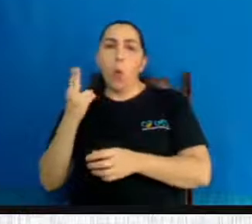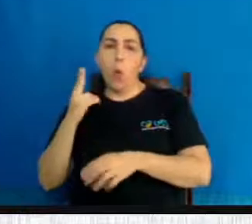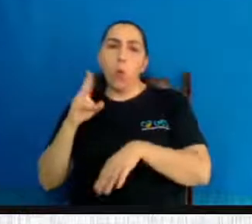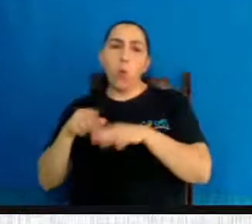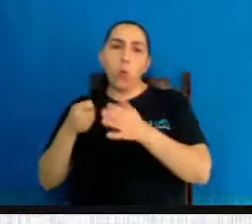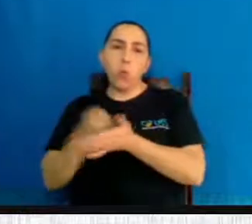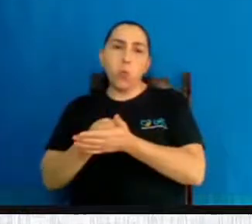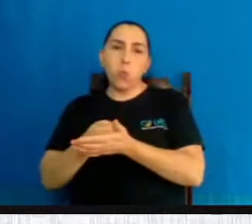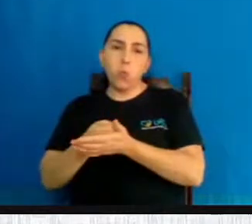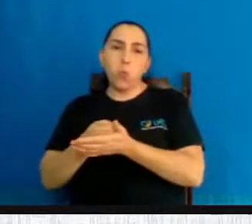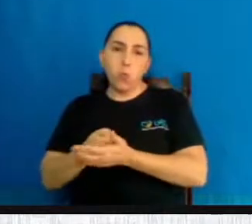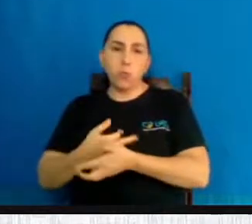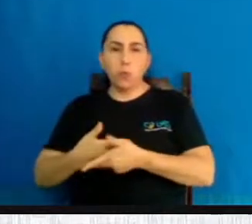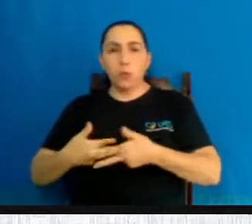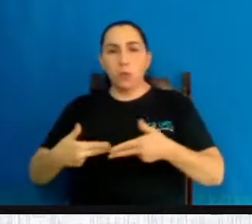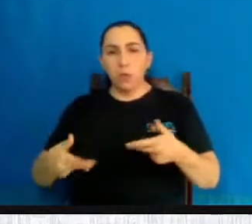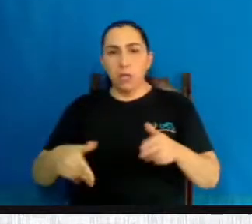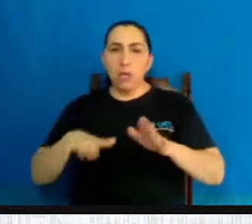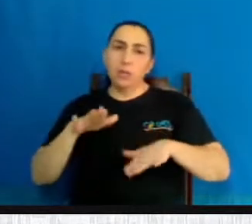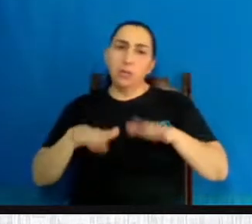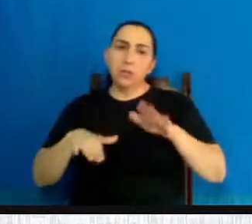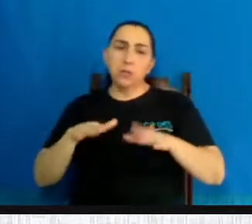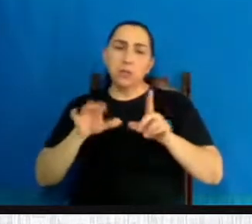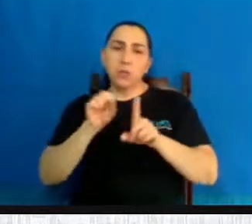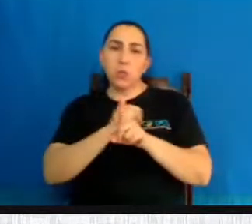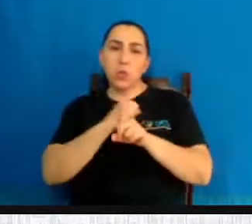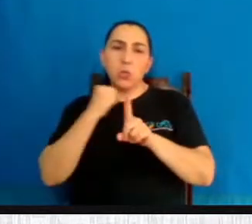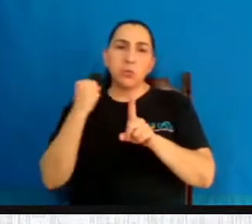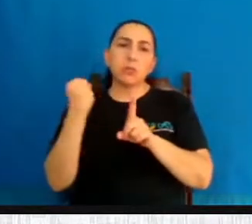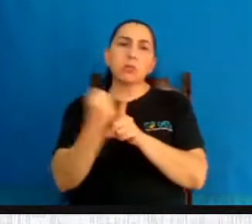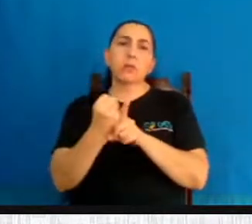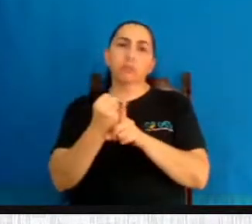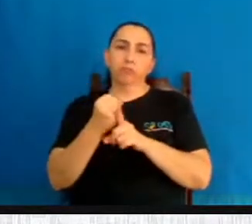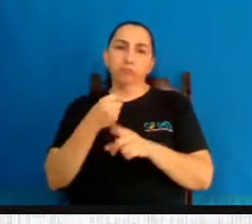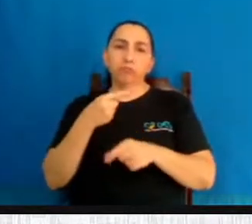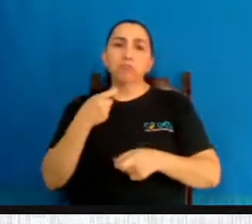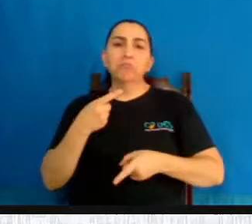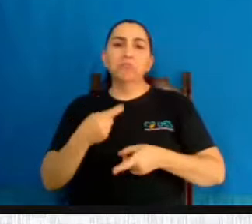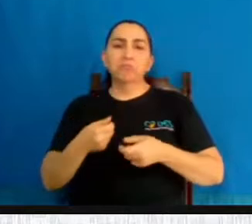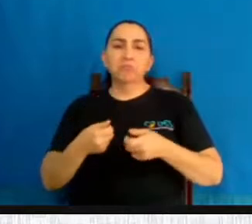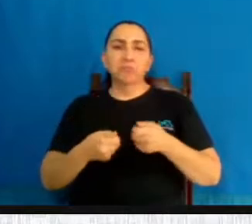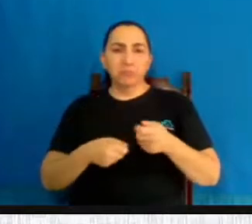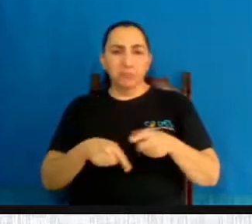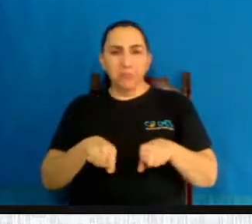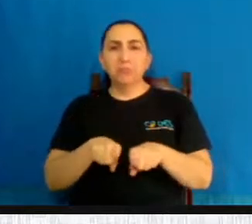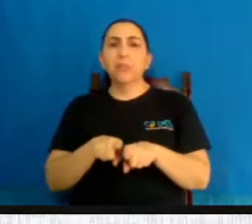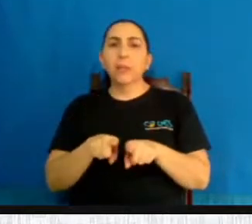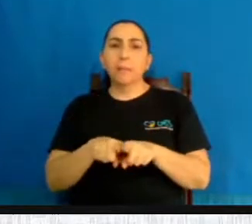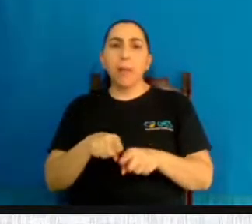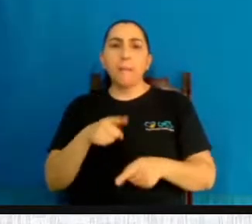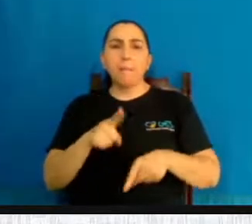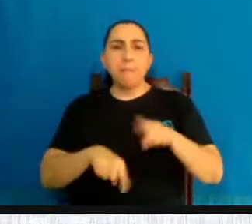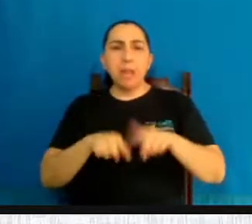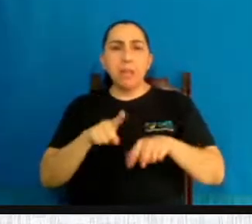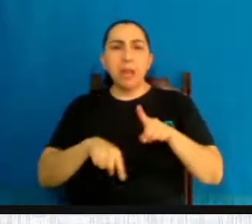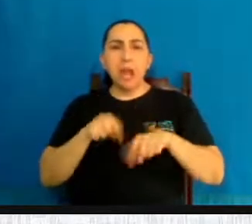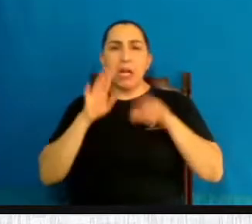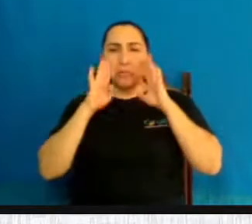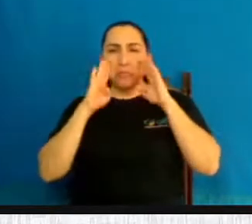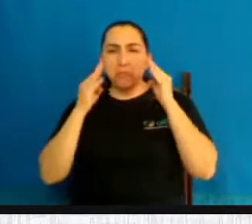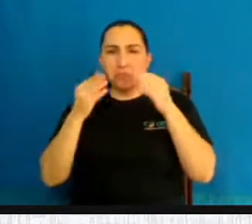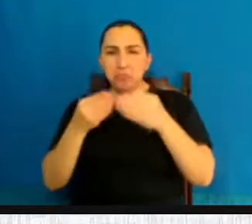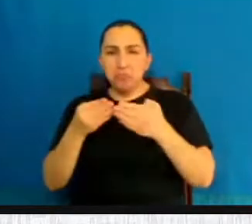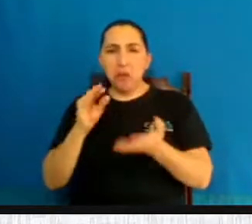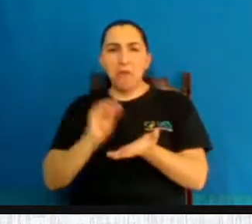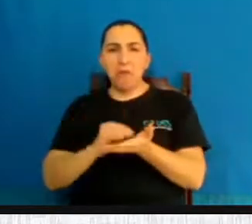e, sobretudo, pelo meio. Nós estamos num meio tão materialista, tão sem Deus, as pessoas não